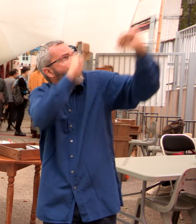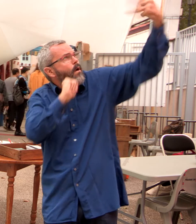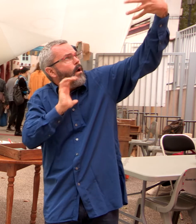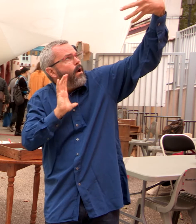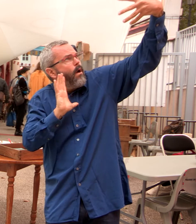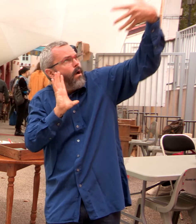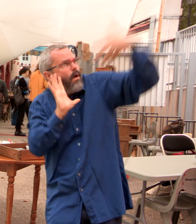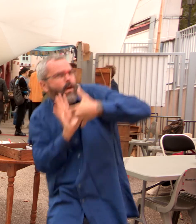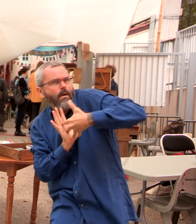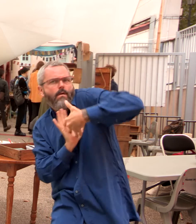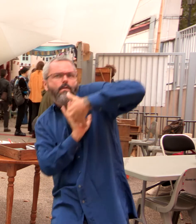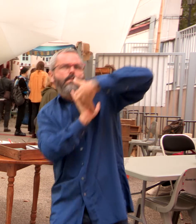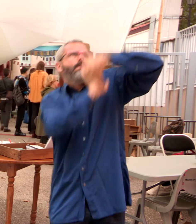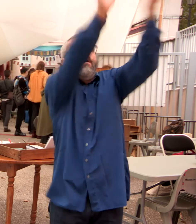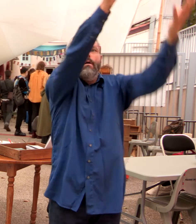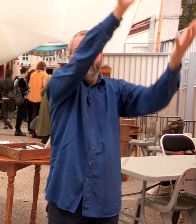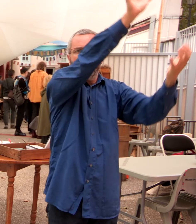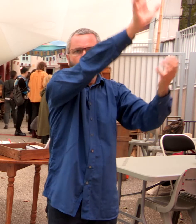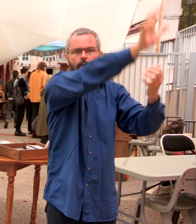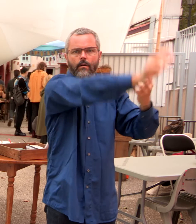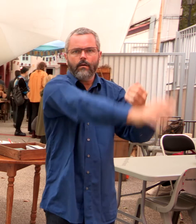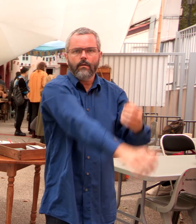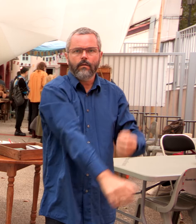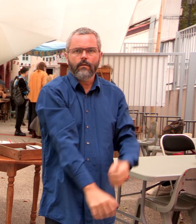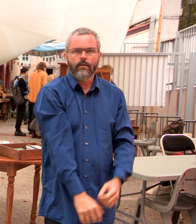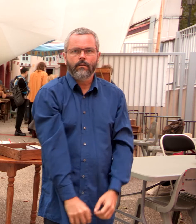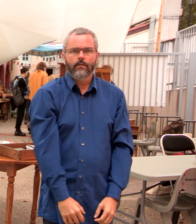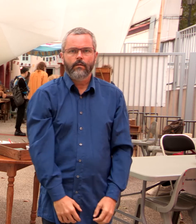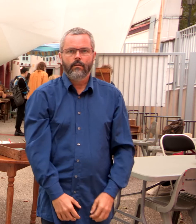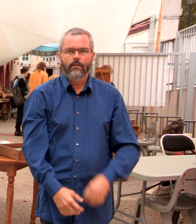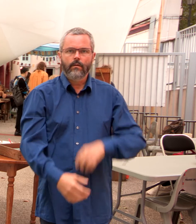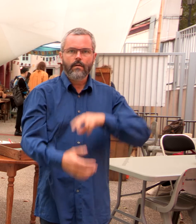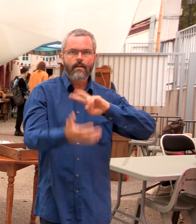Qu'il ne laissait pas un rayon toucher le sol Une vraie forêt